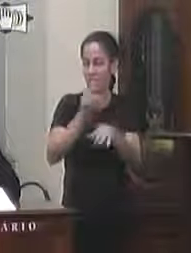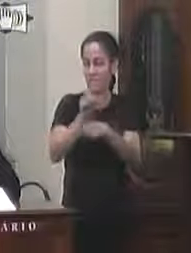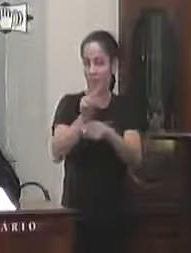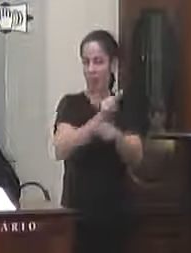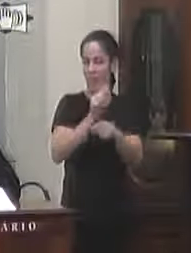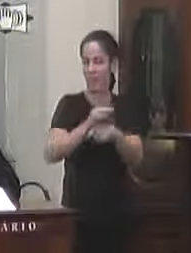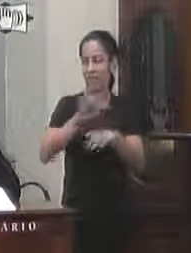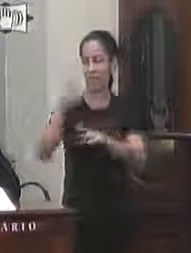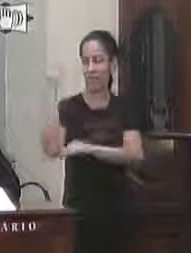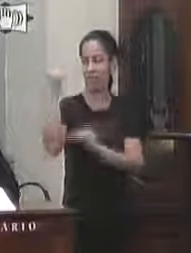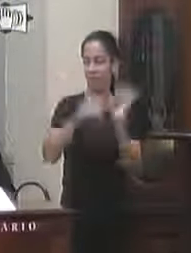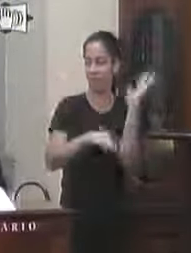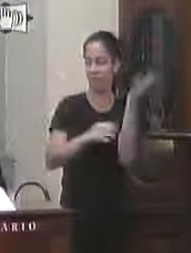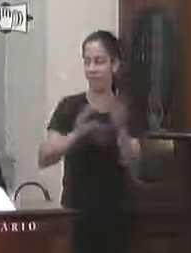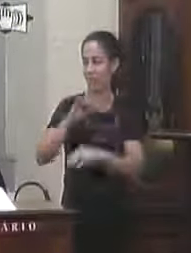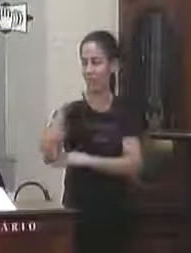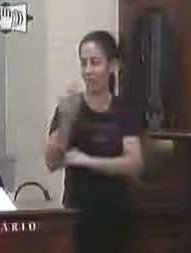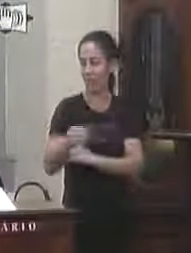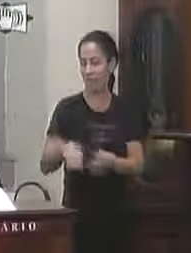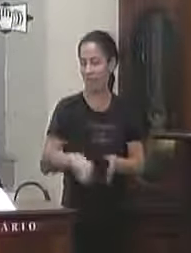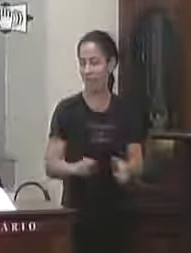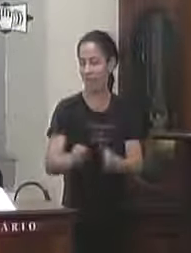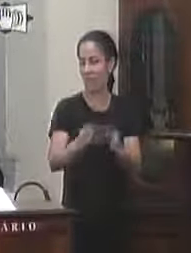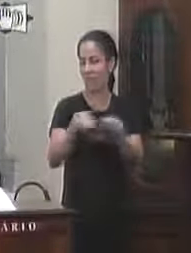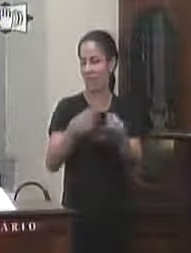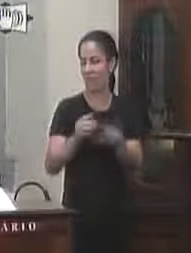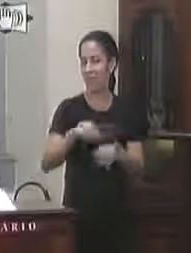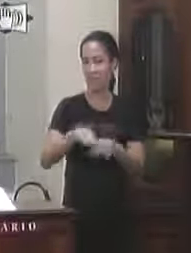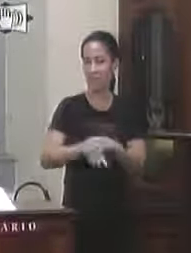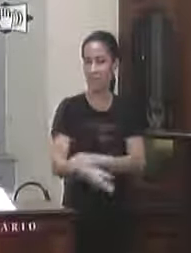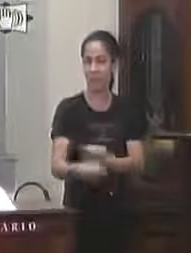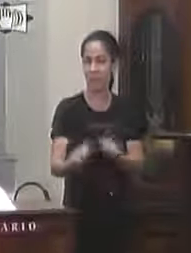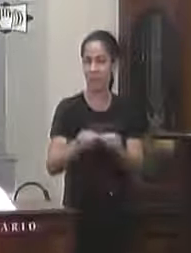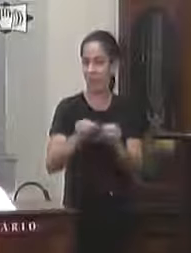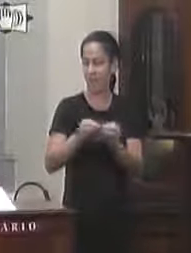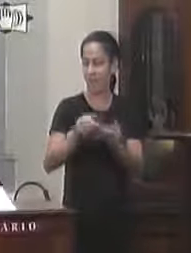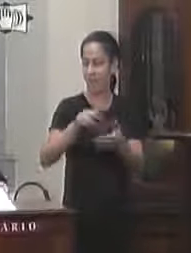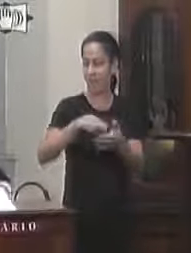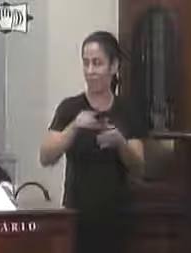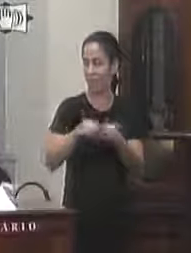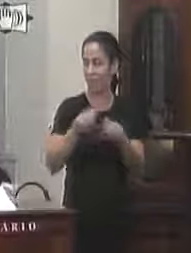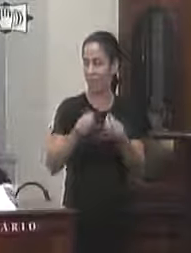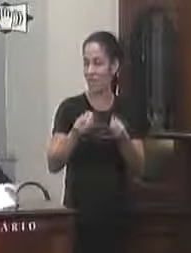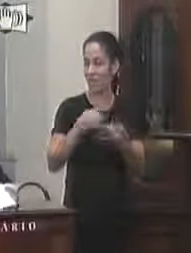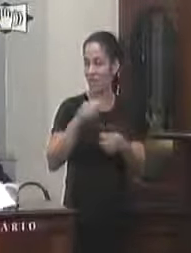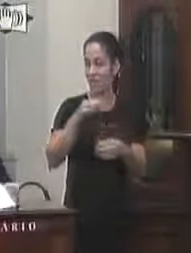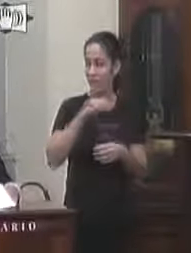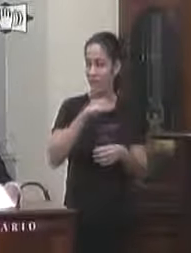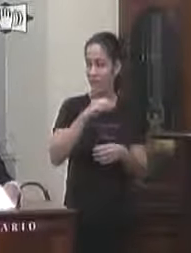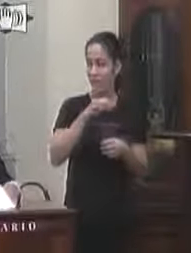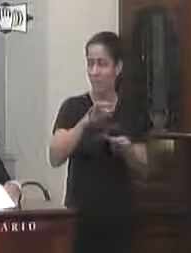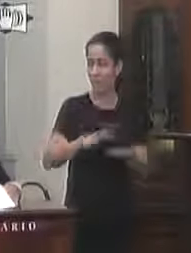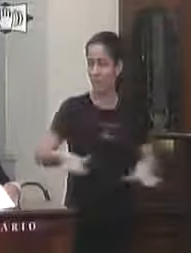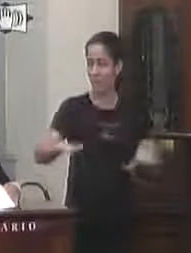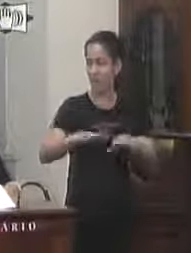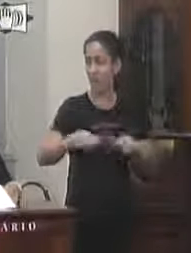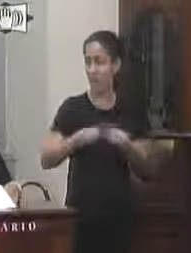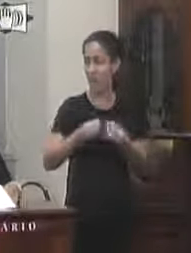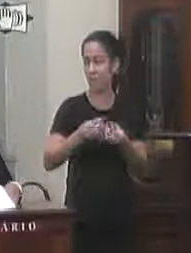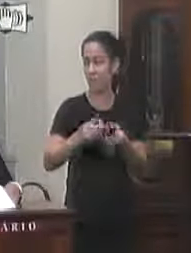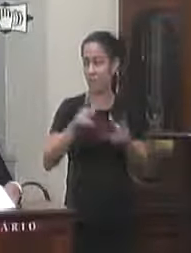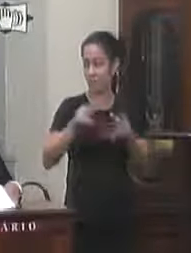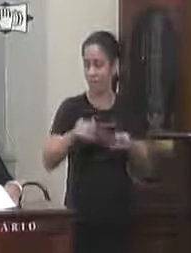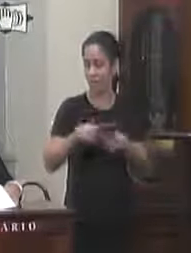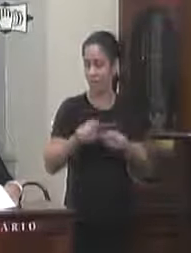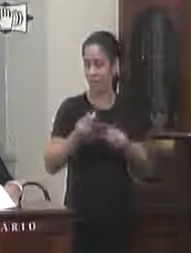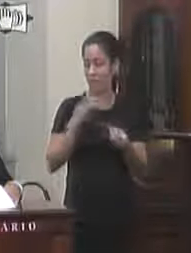o meio ambiente com bater poluição proceder ao registro acompanhamento fiscalização das concessões de direitos de pesquisa exploração de recursos minerais de seus territórios dessa forma